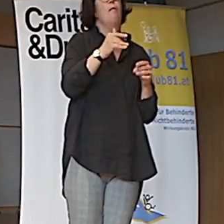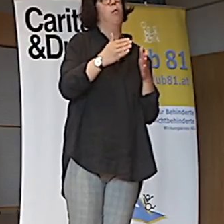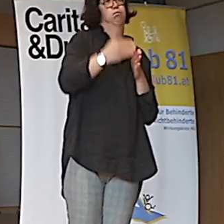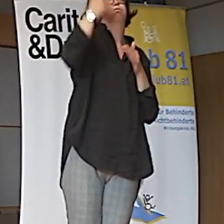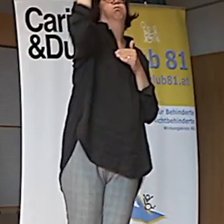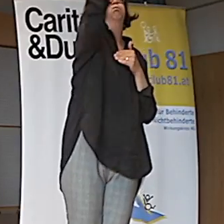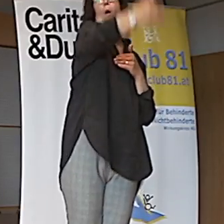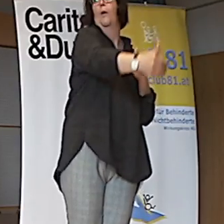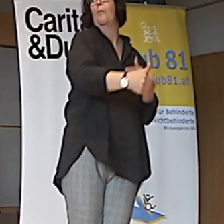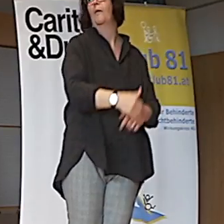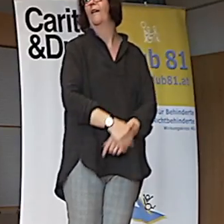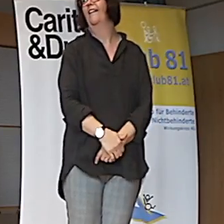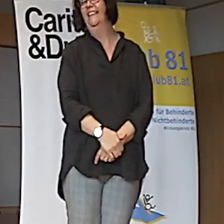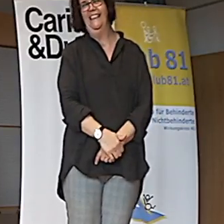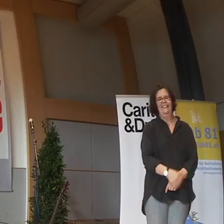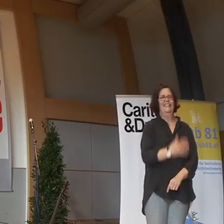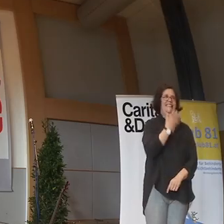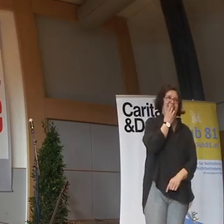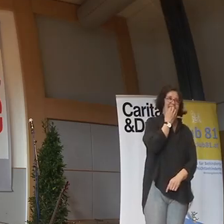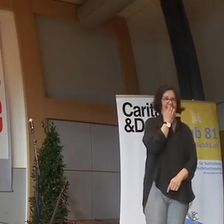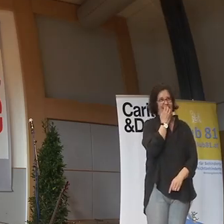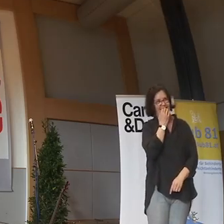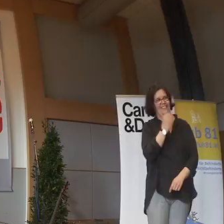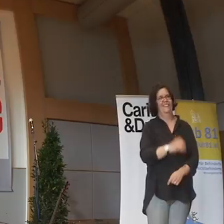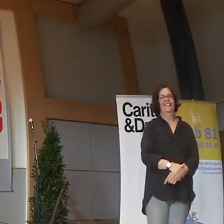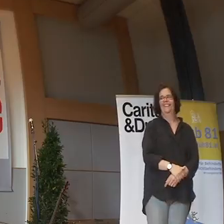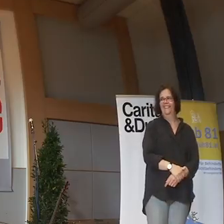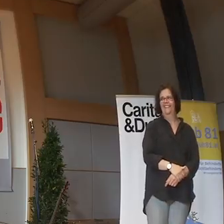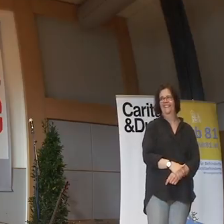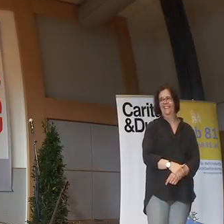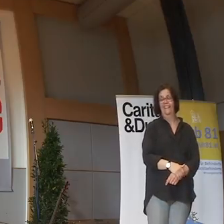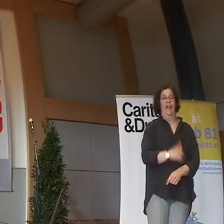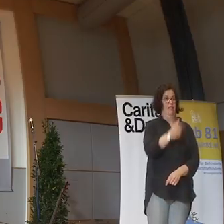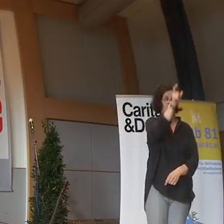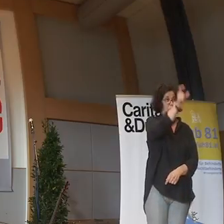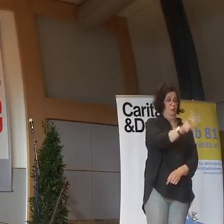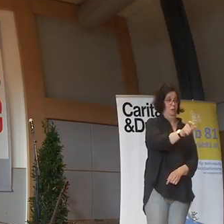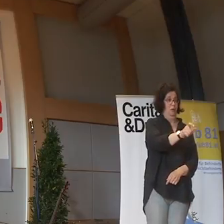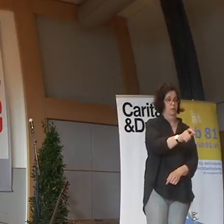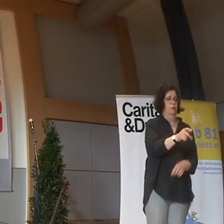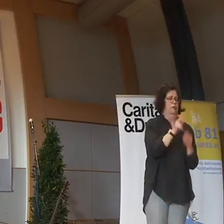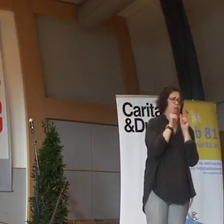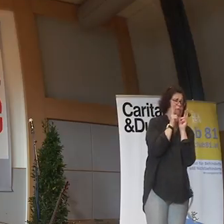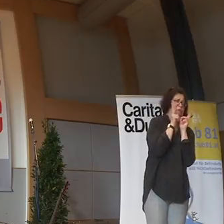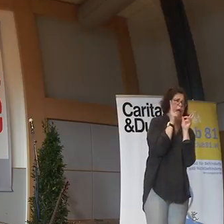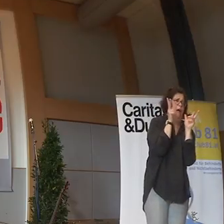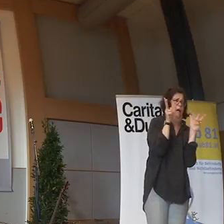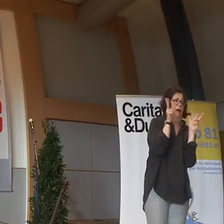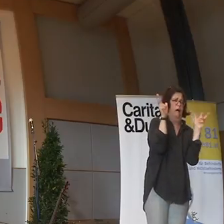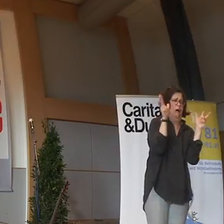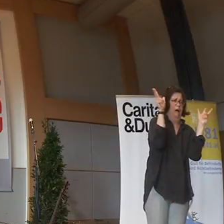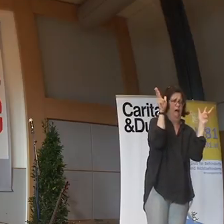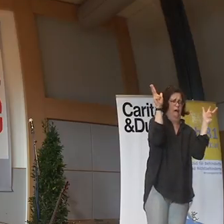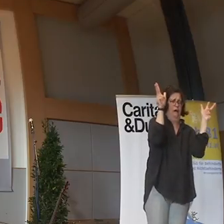Ja, ich sag euch. Die Person vor mir schreit ziemlich